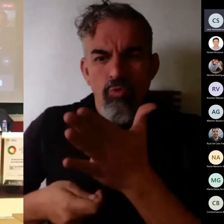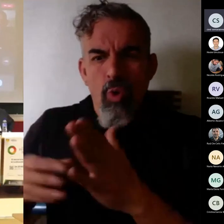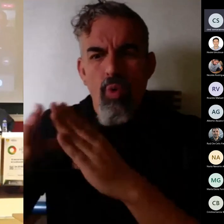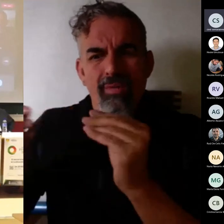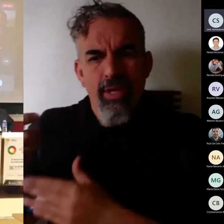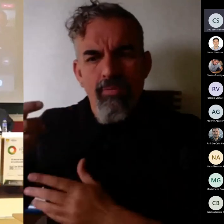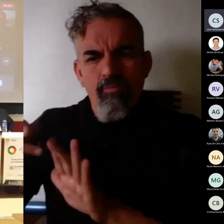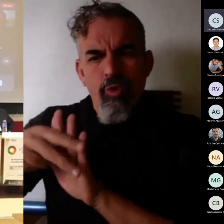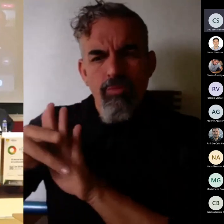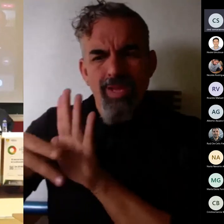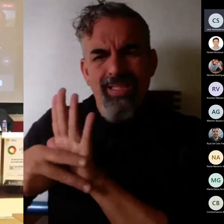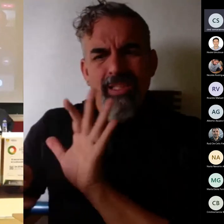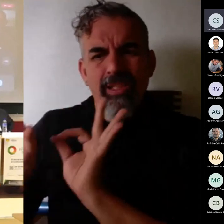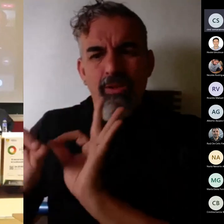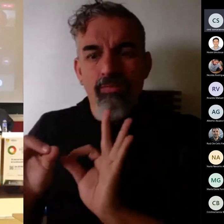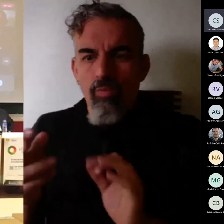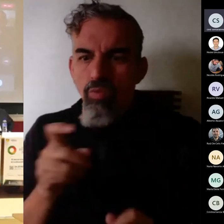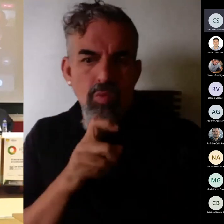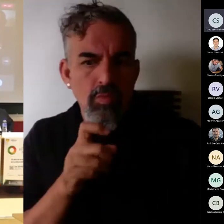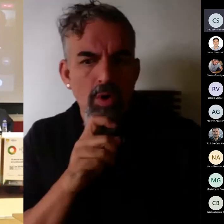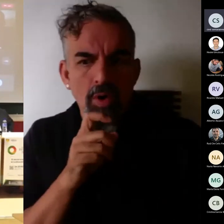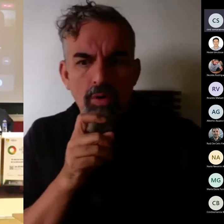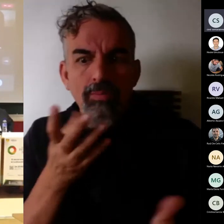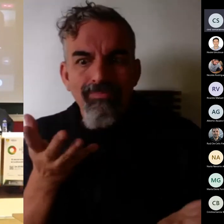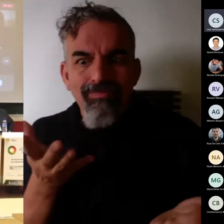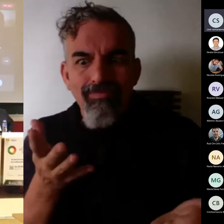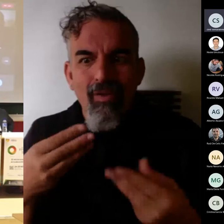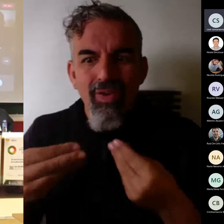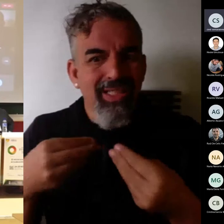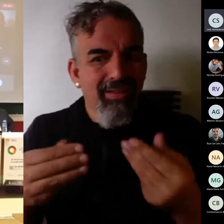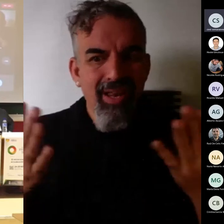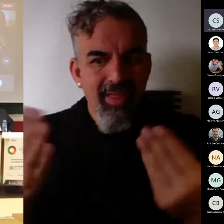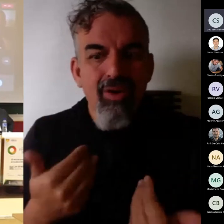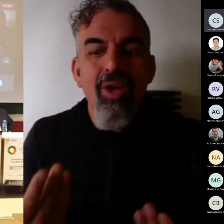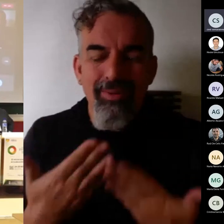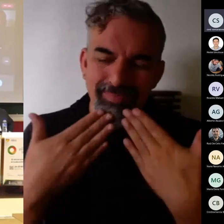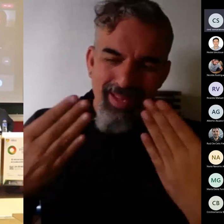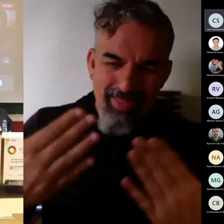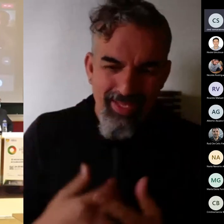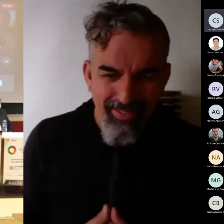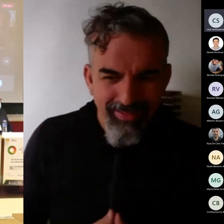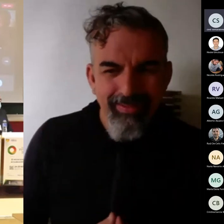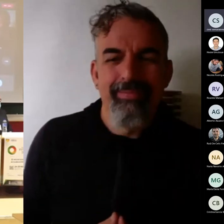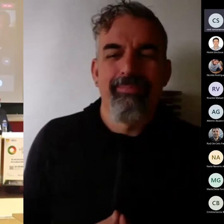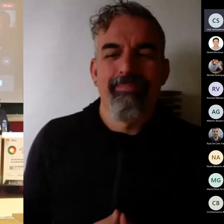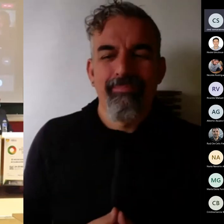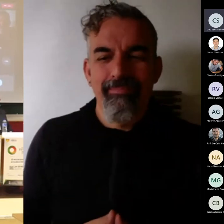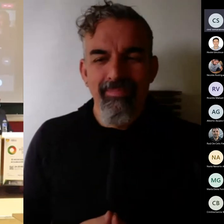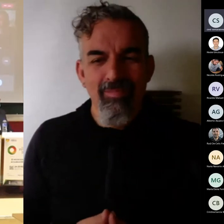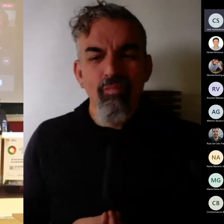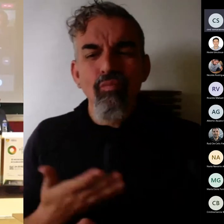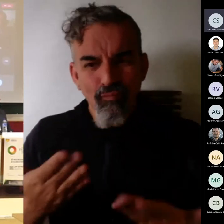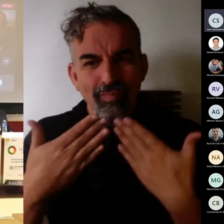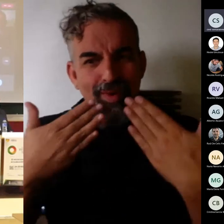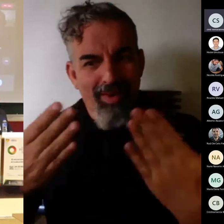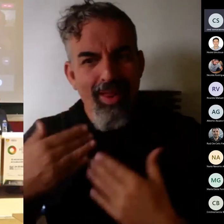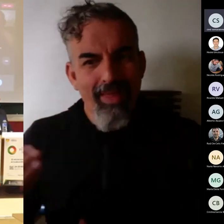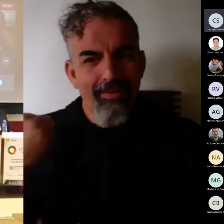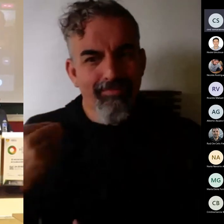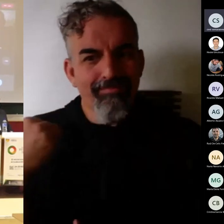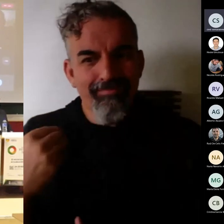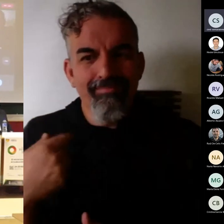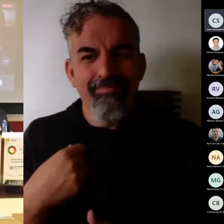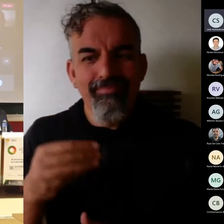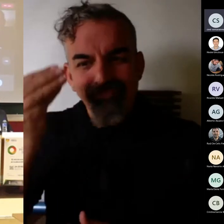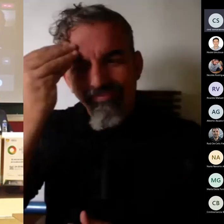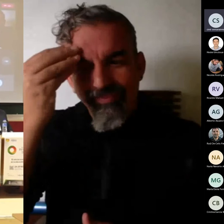para que no haya problemas con estas cosas gracias vale gracias por tu pregunta creo que te